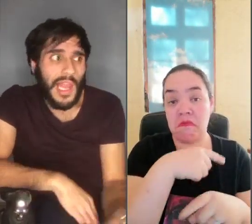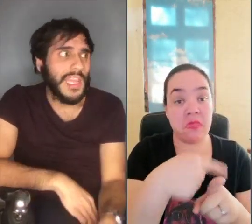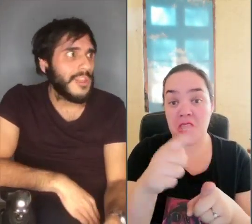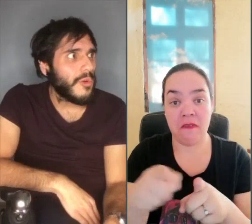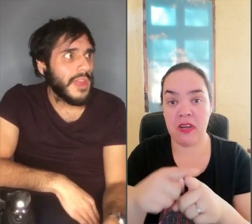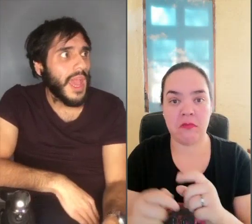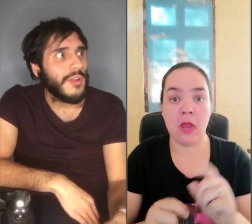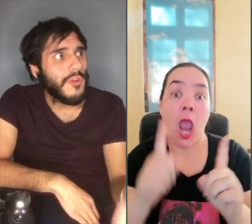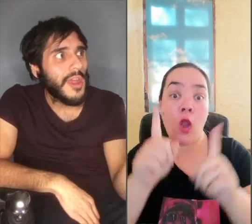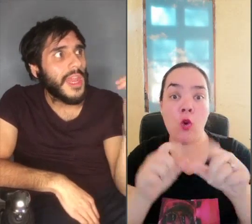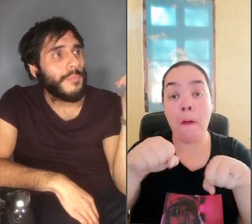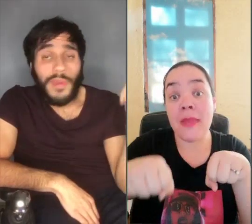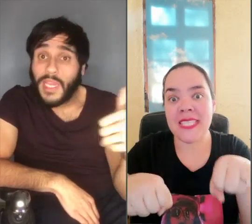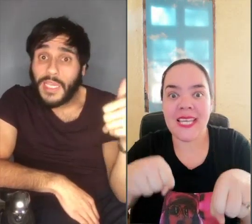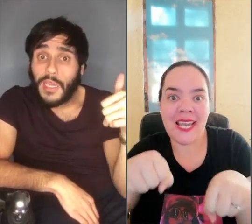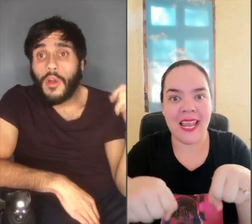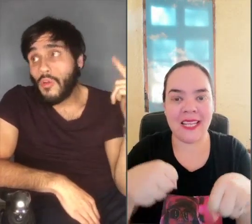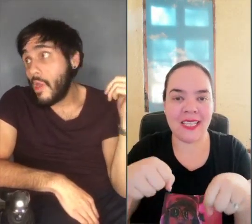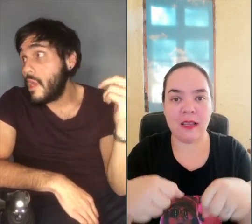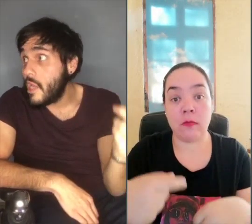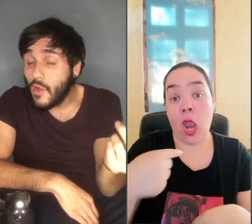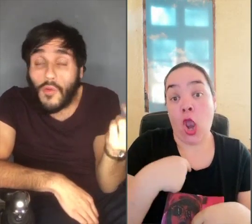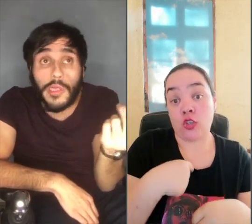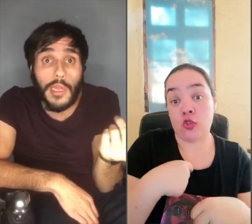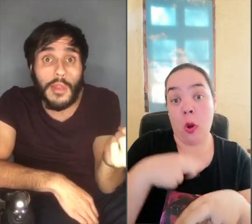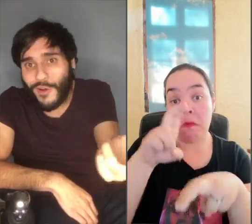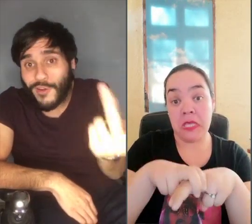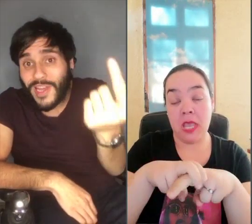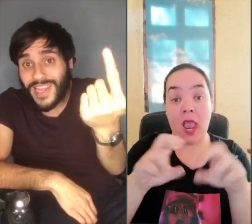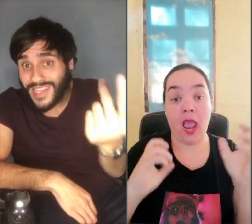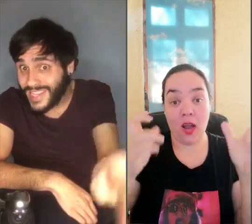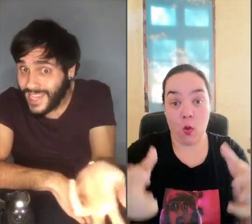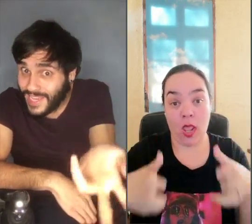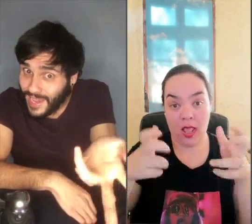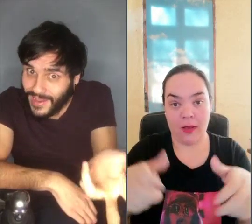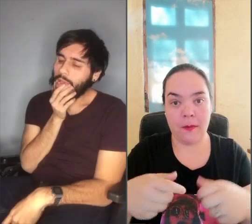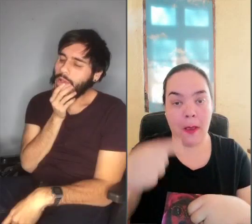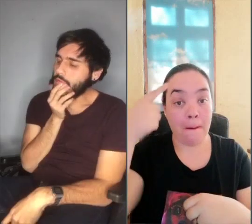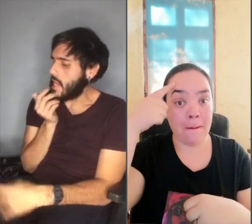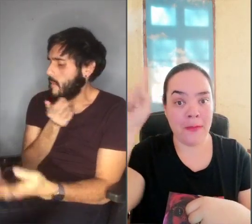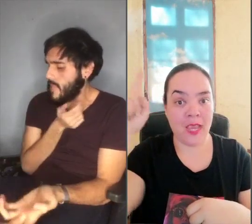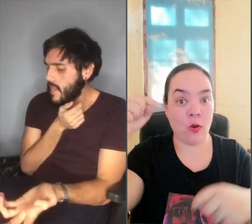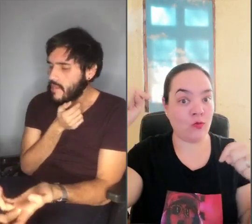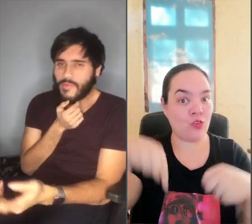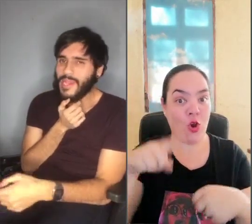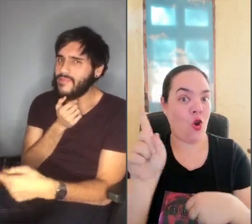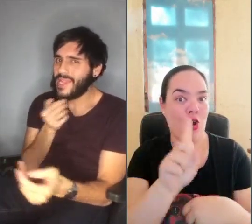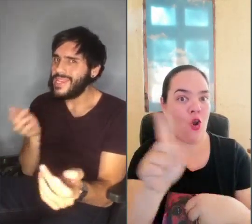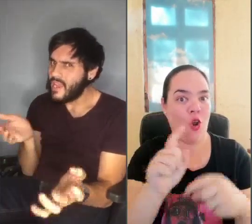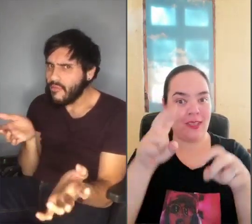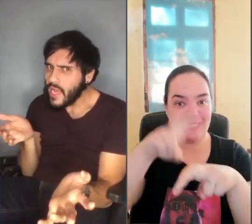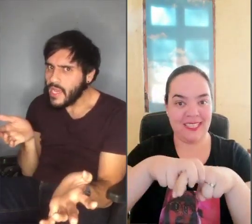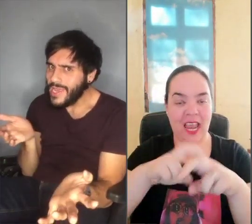pues con la electromovilidad Algunos andan en bici Otros andan en scooter Otros andan en silla Aunque la mía no